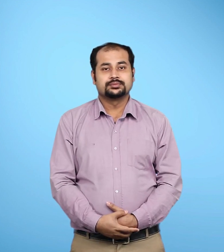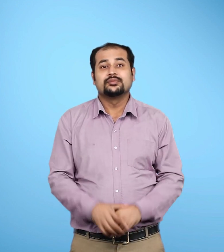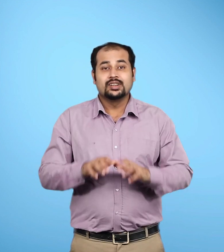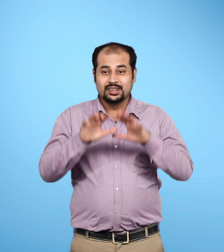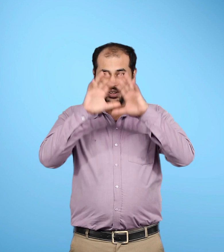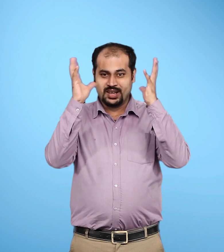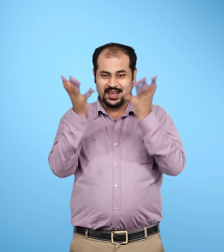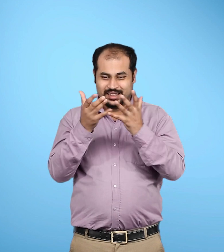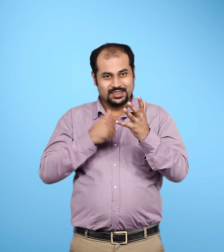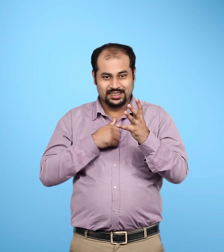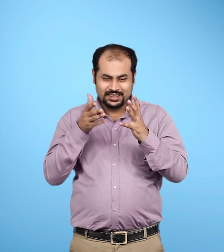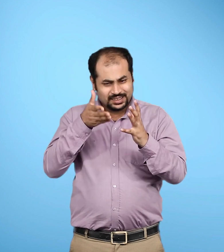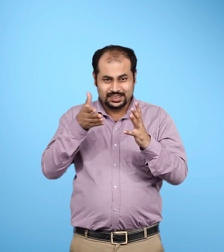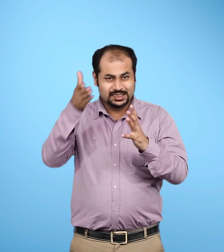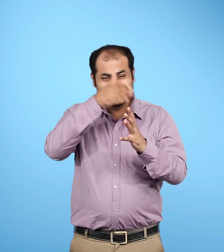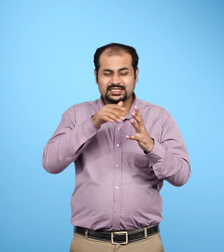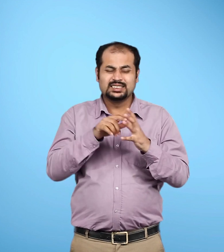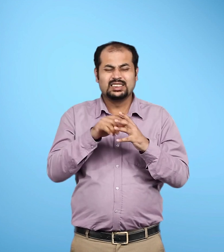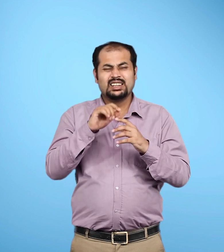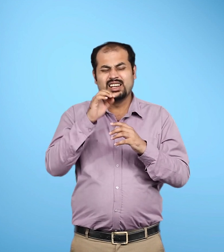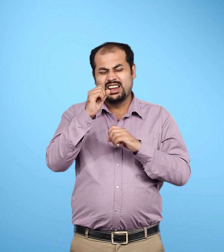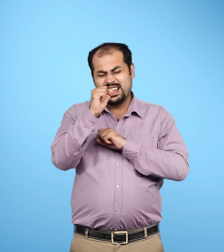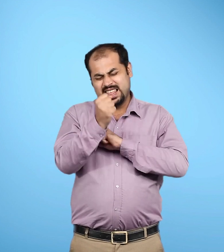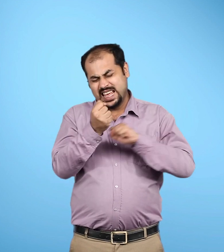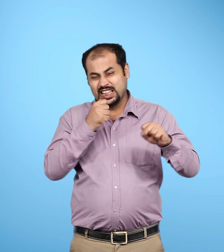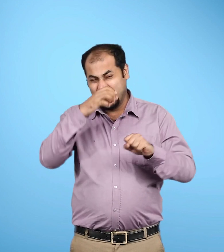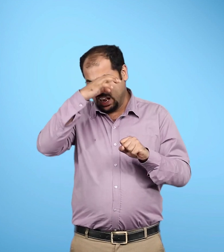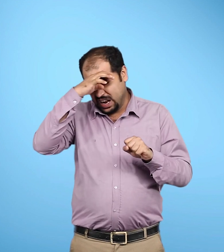प्रिथ्वी ना तो अधिक कर्म है और नहीं अधिक ठंडी